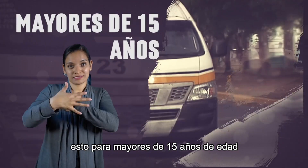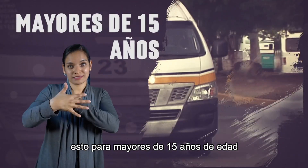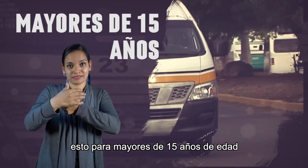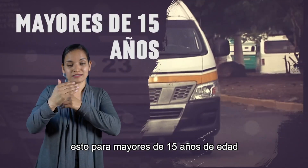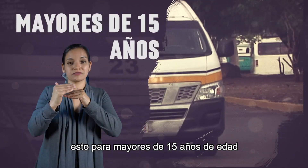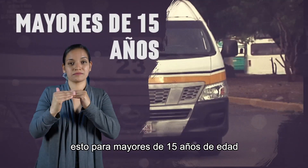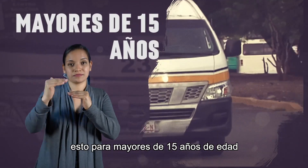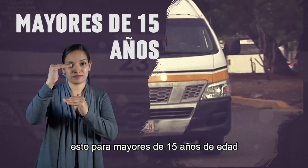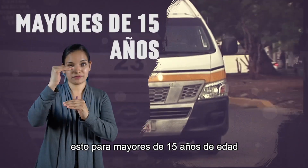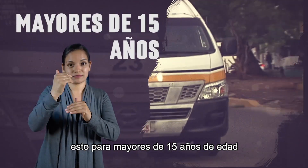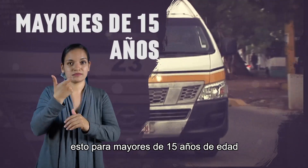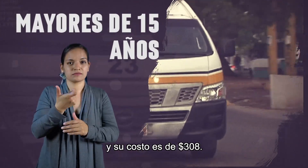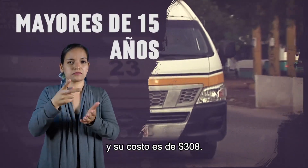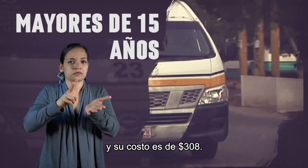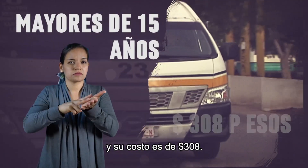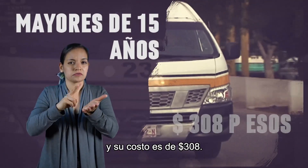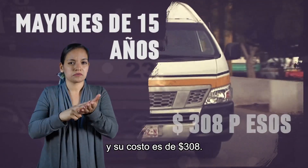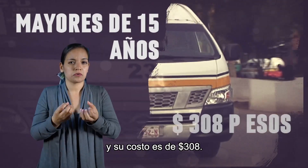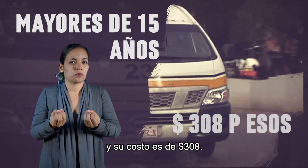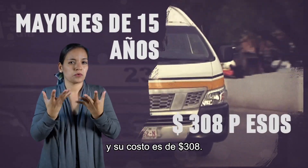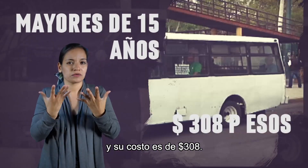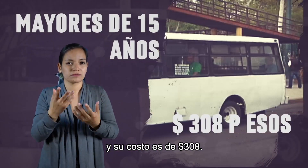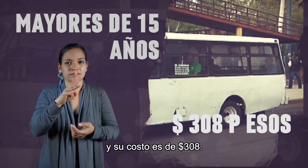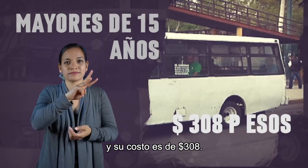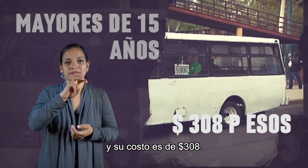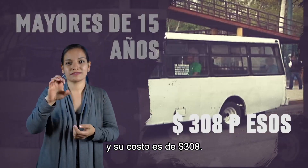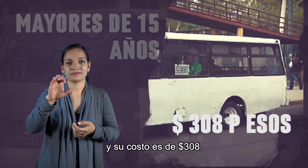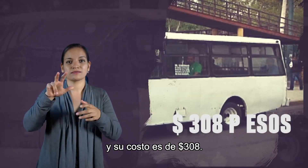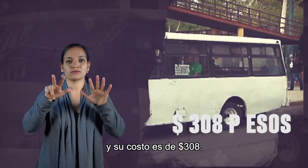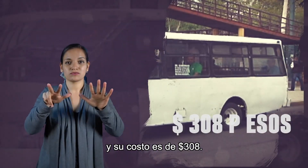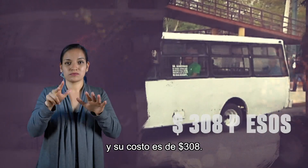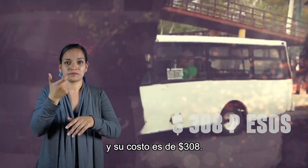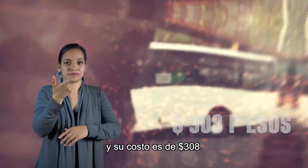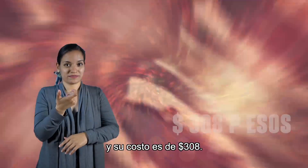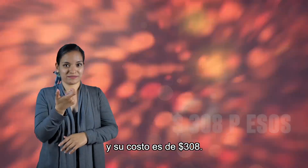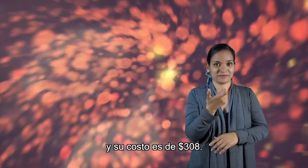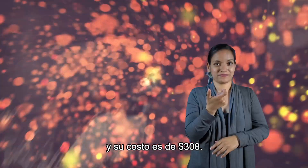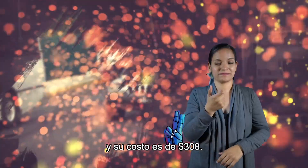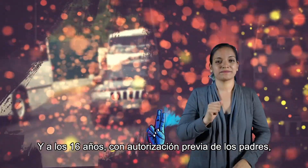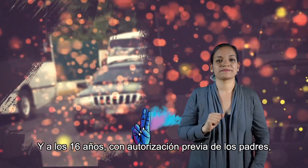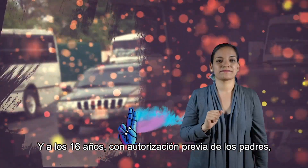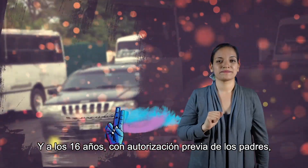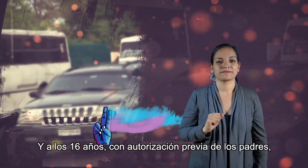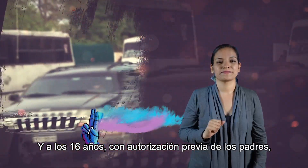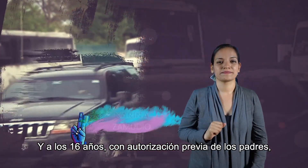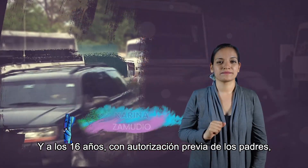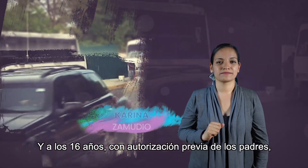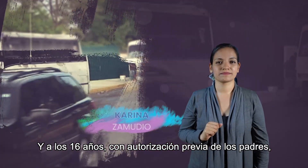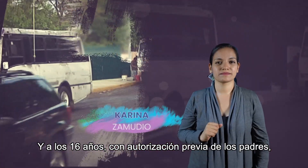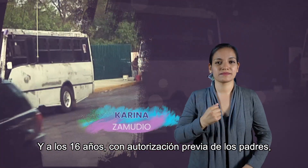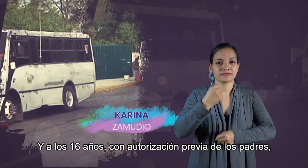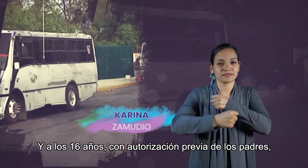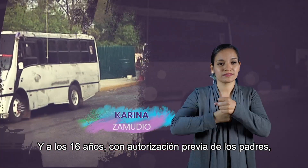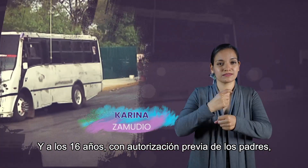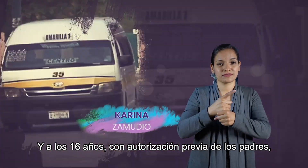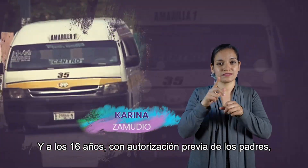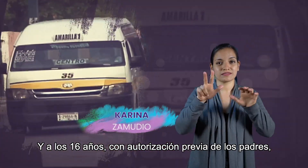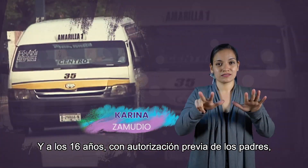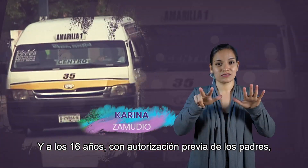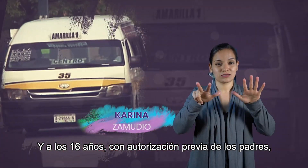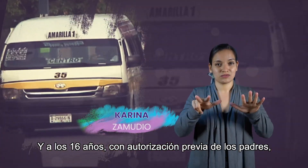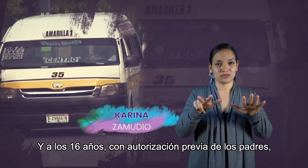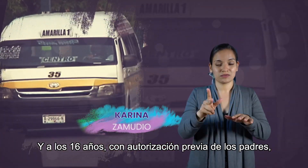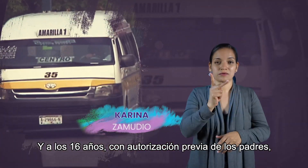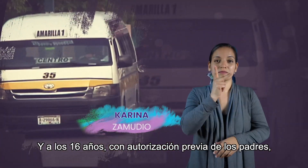solo para mayores de 15 años de edad y su costo es de 308 pesos. Ya a los 16 años,